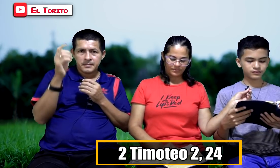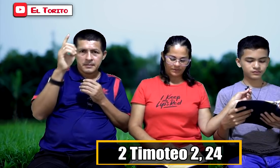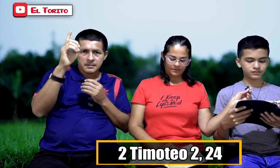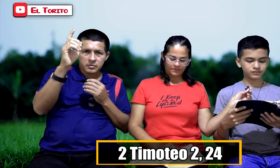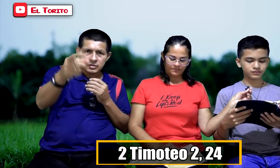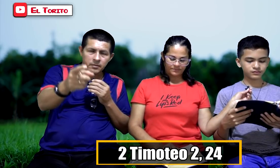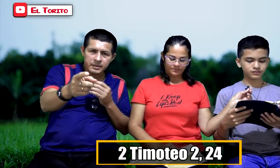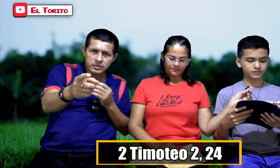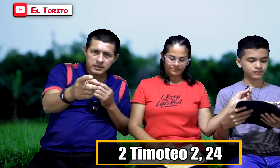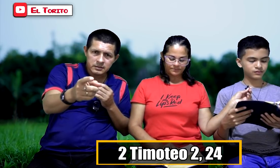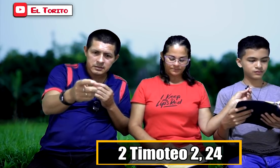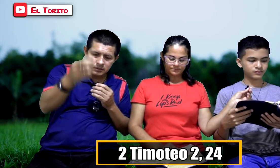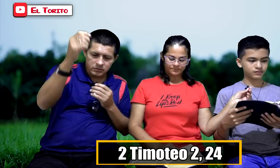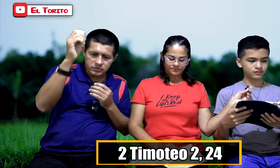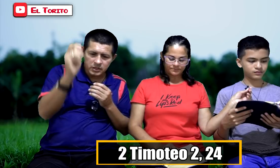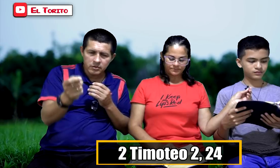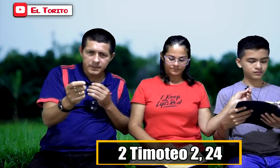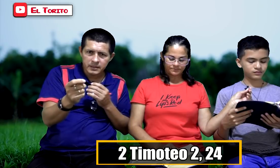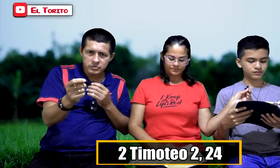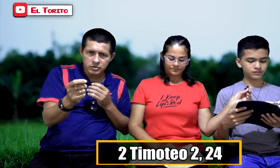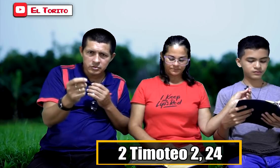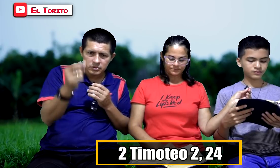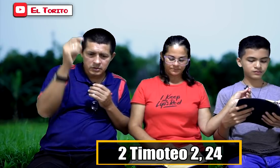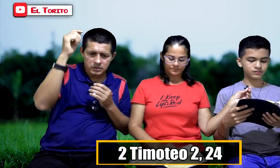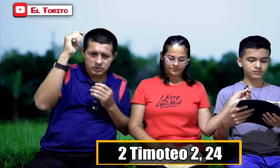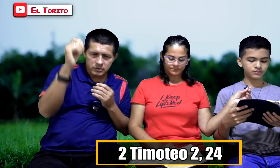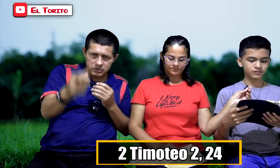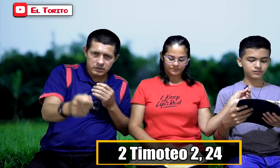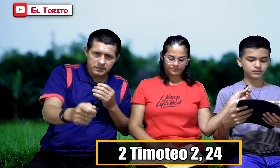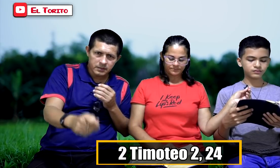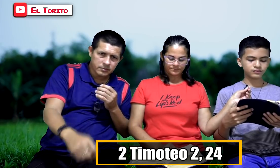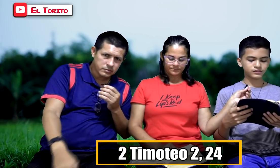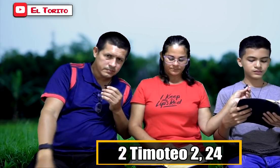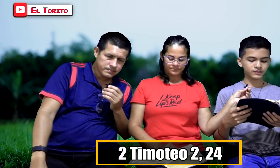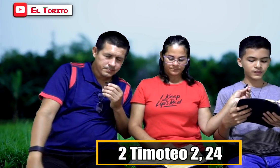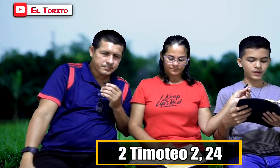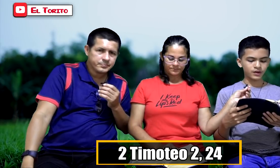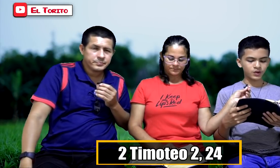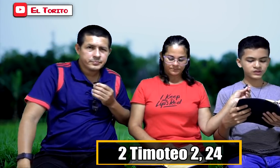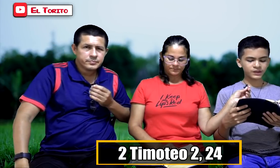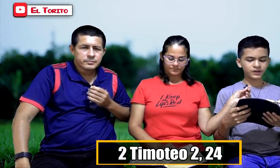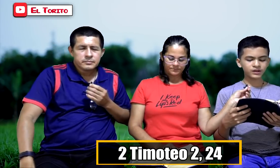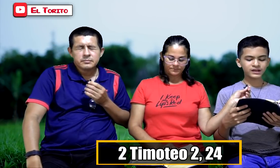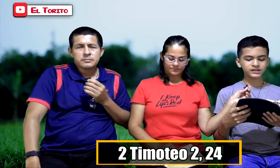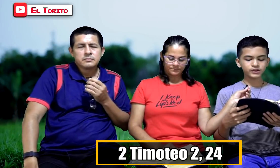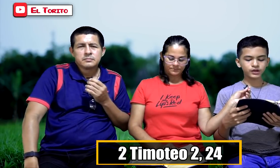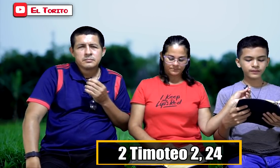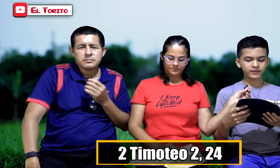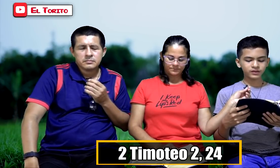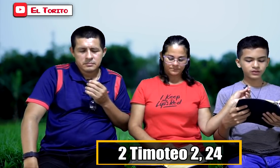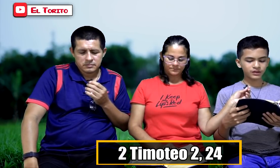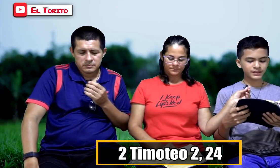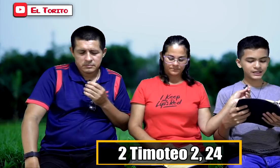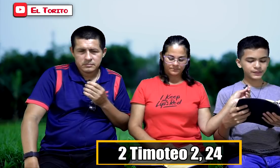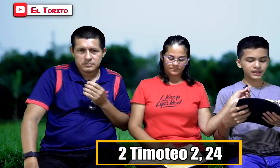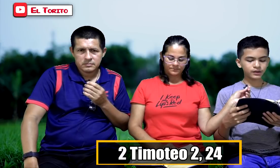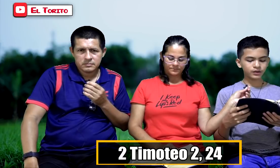Consejo para ustedes. Consejo para nosotros. Con eso terminamos. Un servidor del Señor no debe ser pelador,